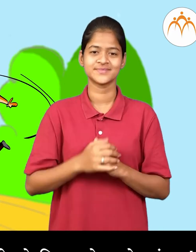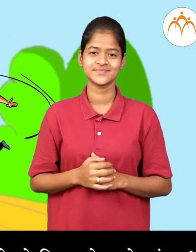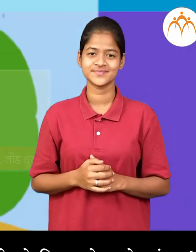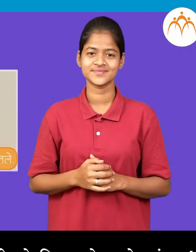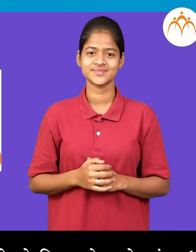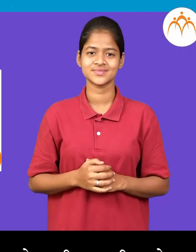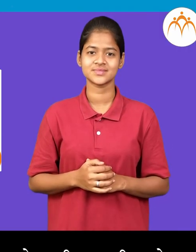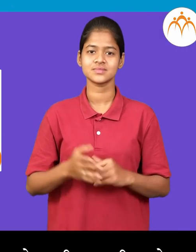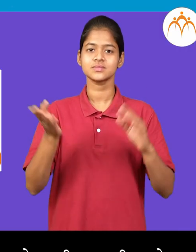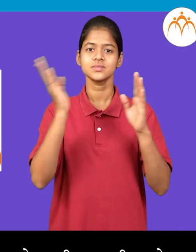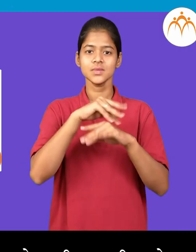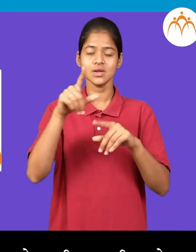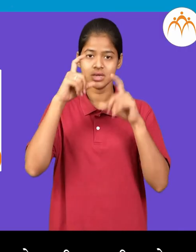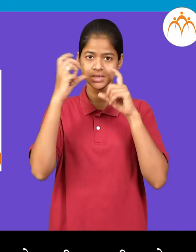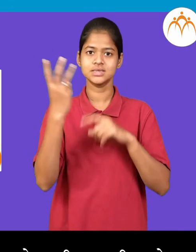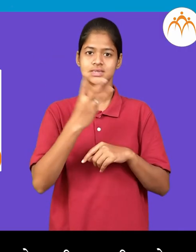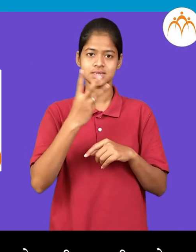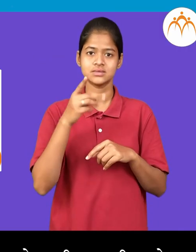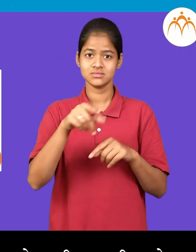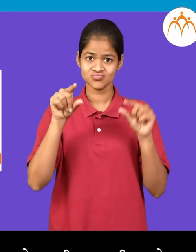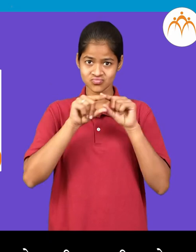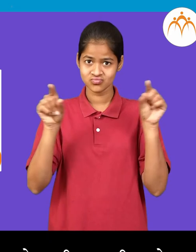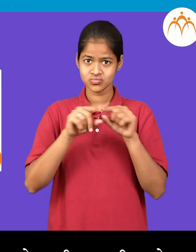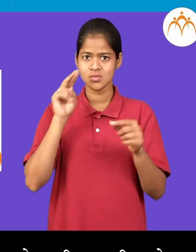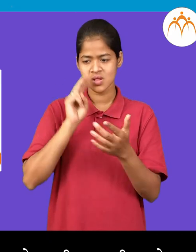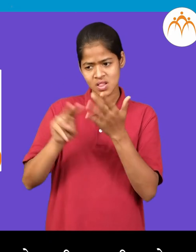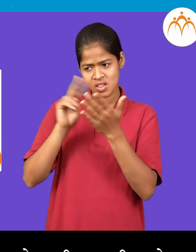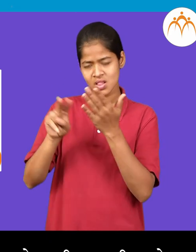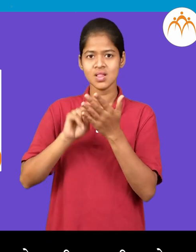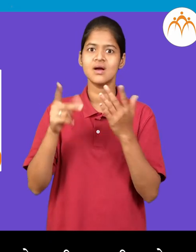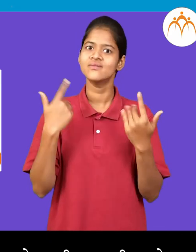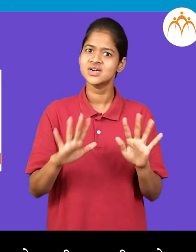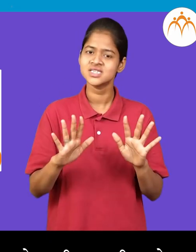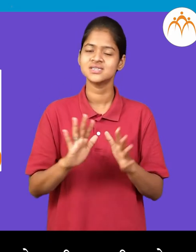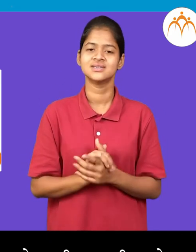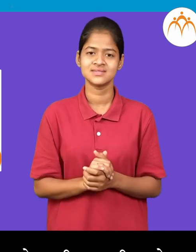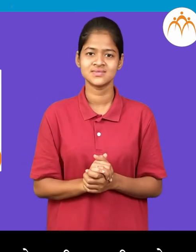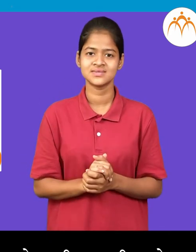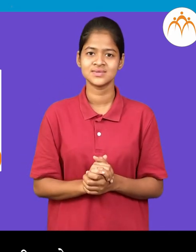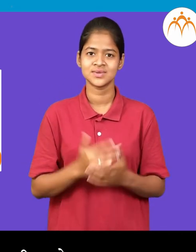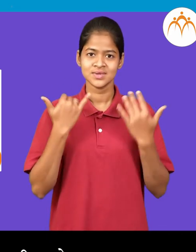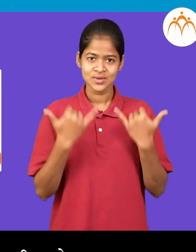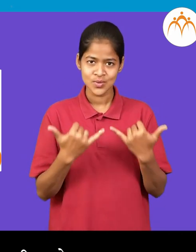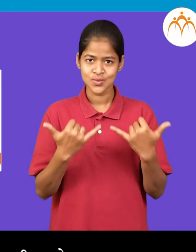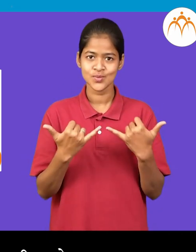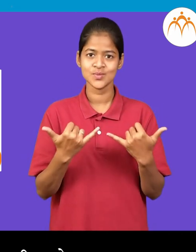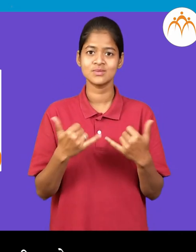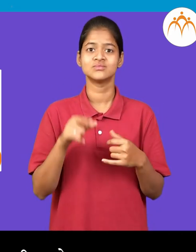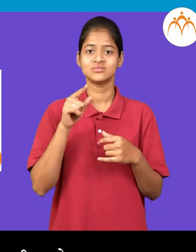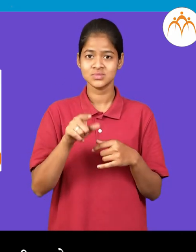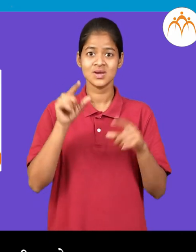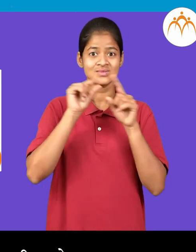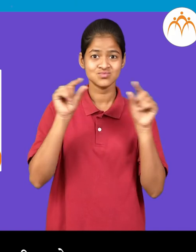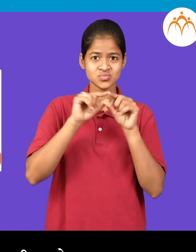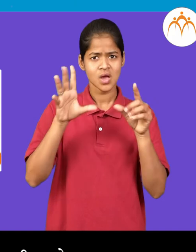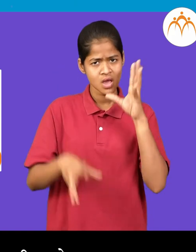आधी चा तीन चित्रान खाली लिहलेली वाक्ये तुम्ही वाचली आहेत. आता पुडची